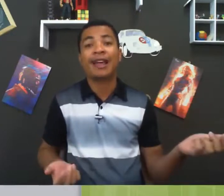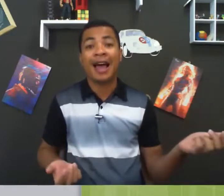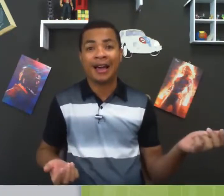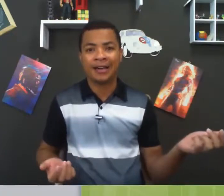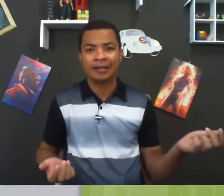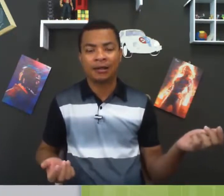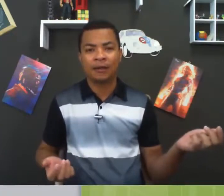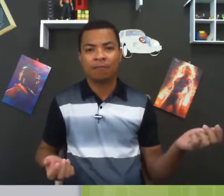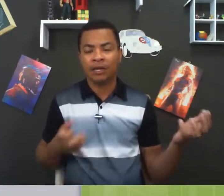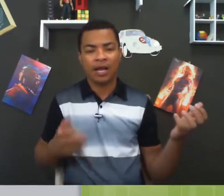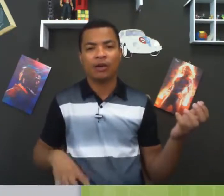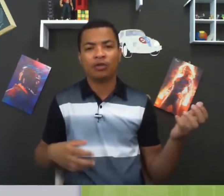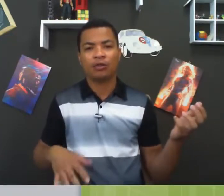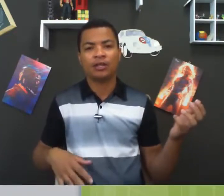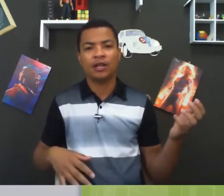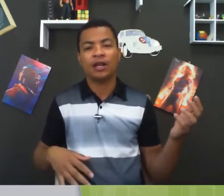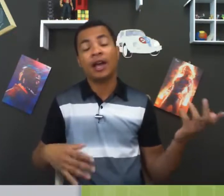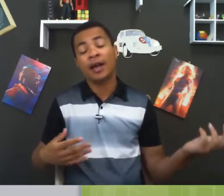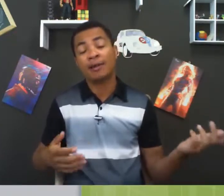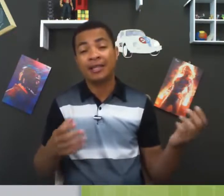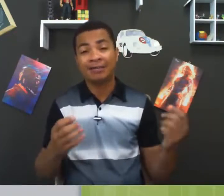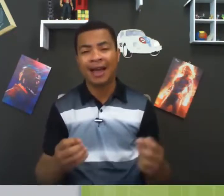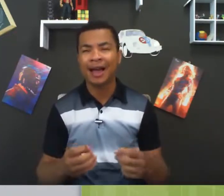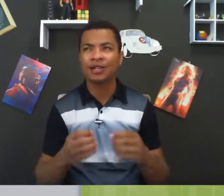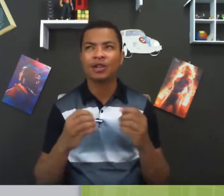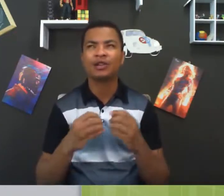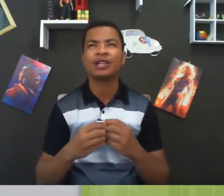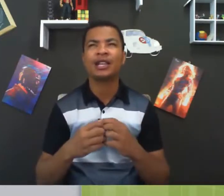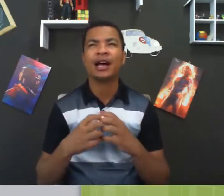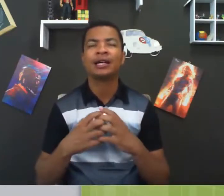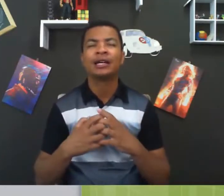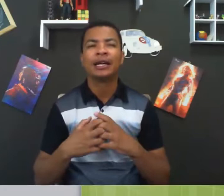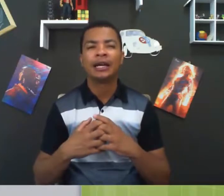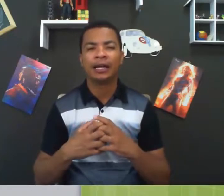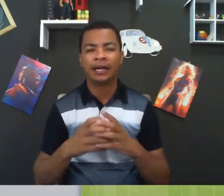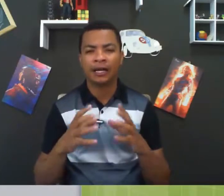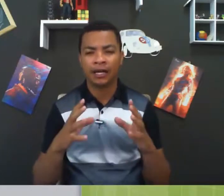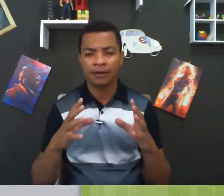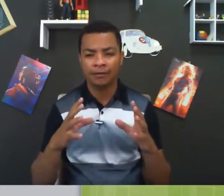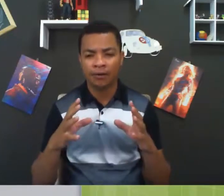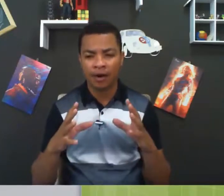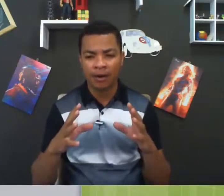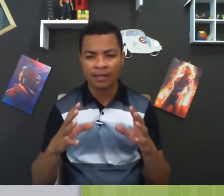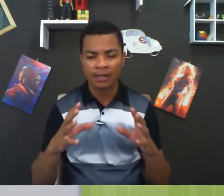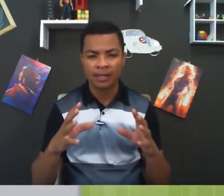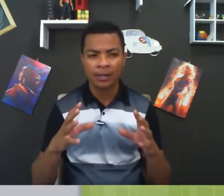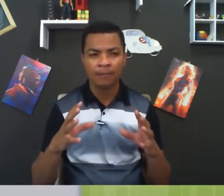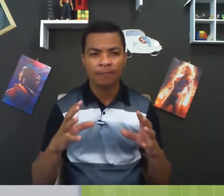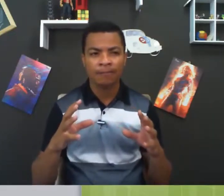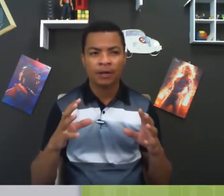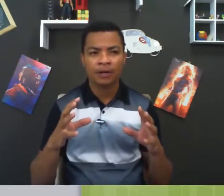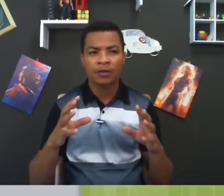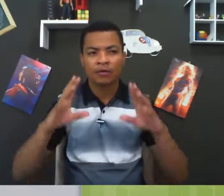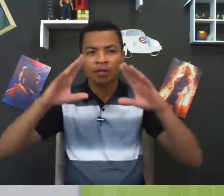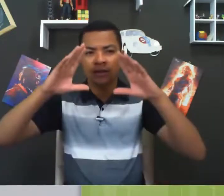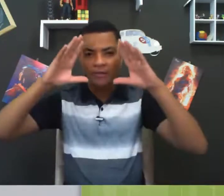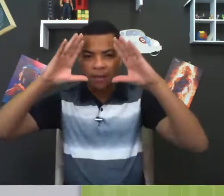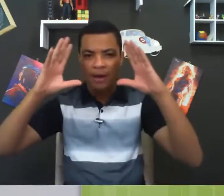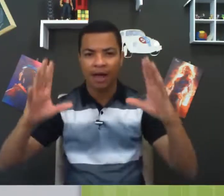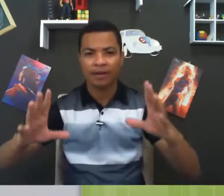guitarra. Guitarra eu toco assim. É, mas guitarra, geralmente guitarra, ela foca mais assim... Quando você vê a palavra